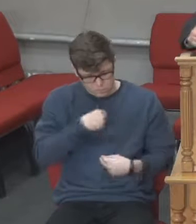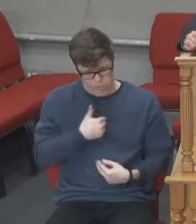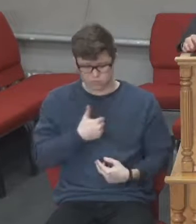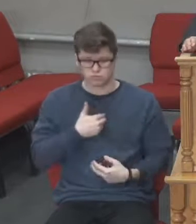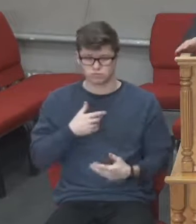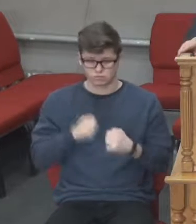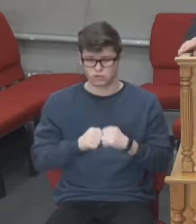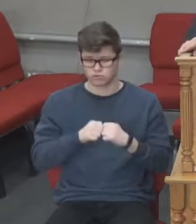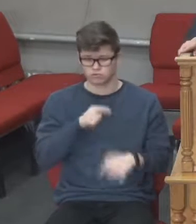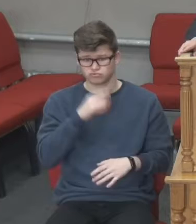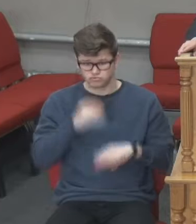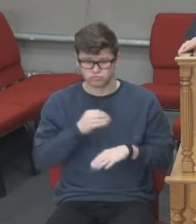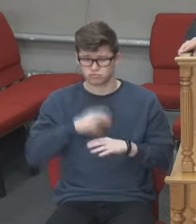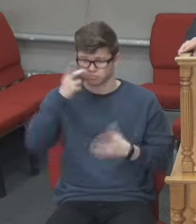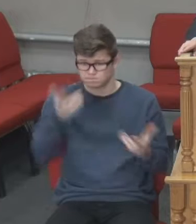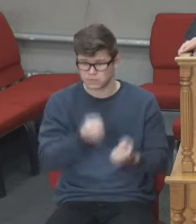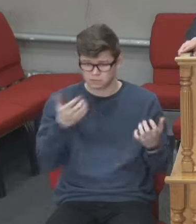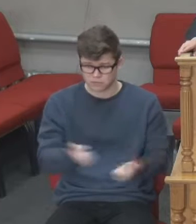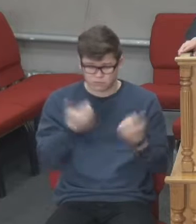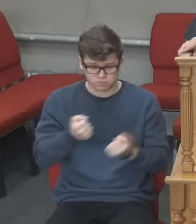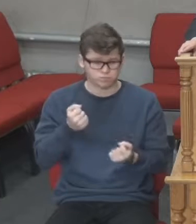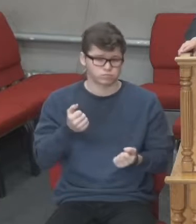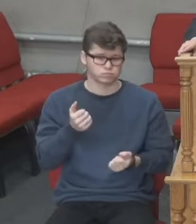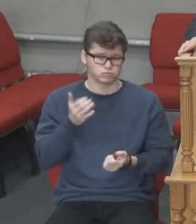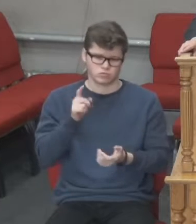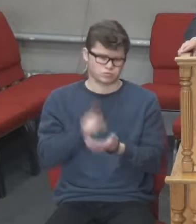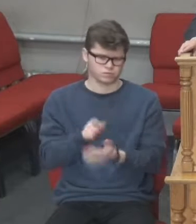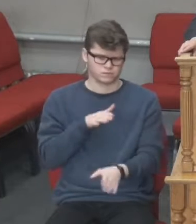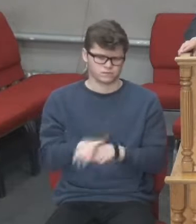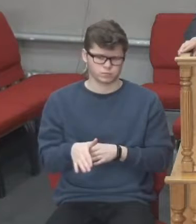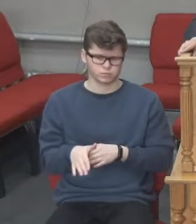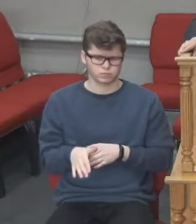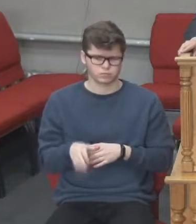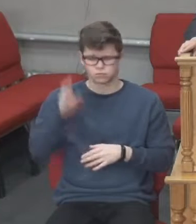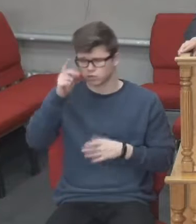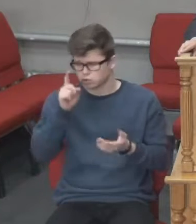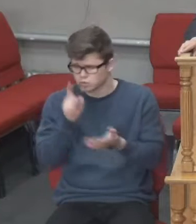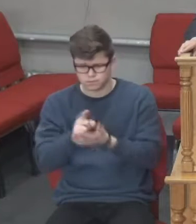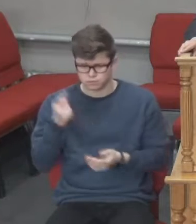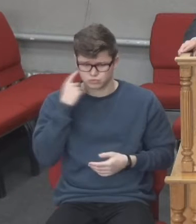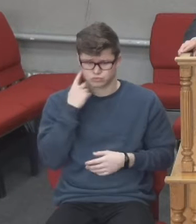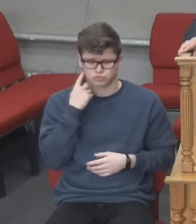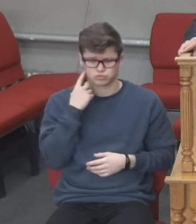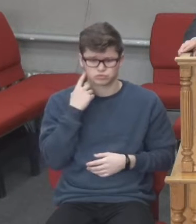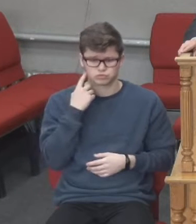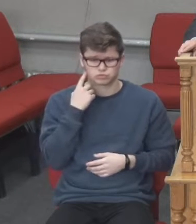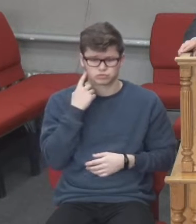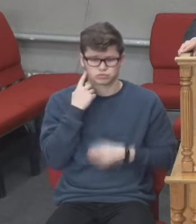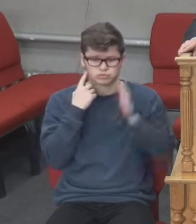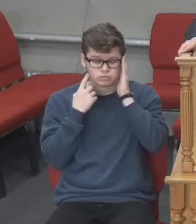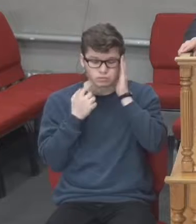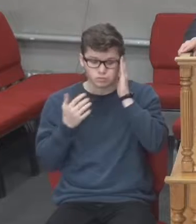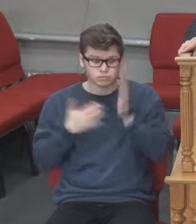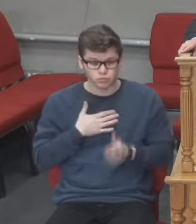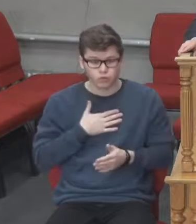за Україну склалася. Моліться, щоб ваша втеча не сталася зимою,